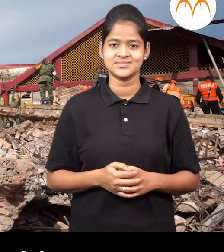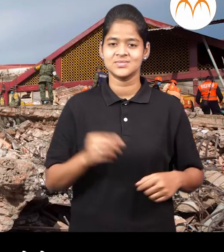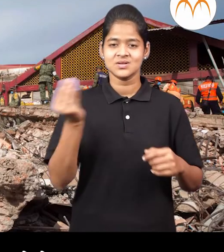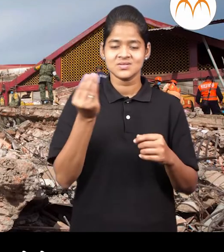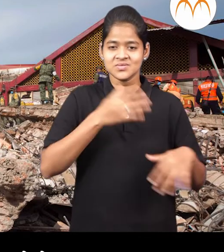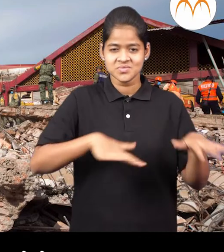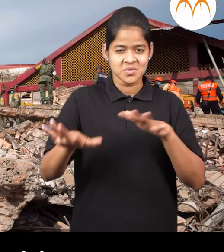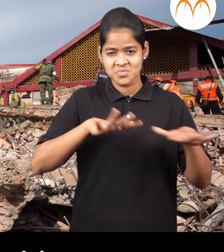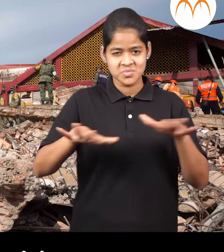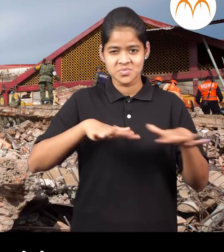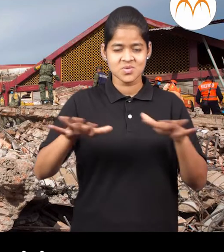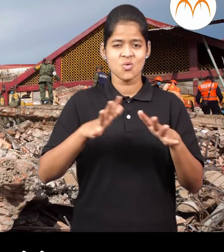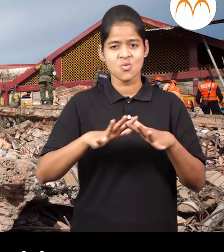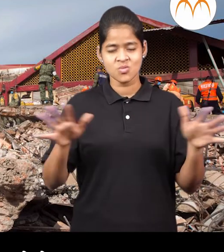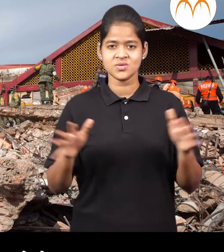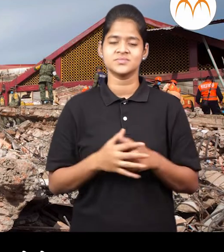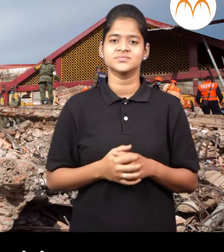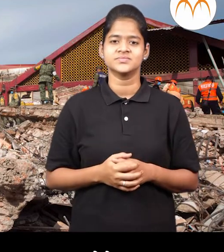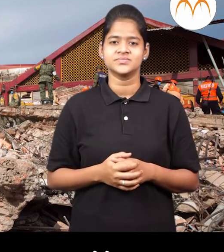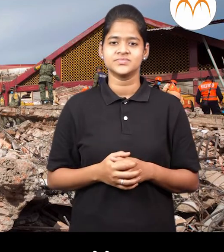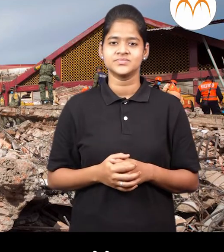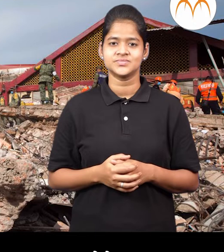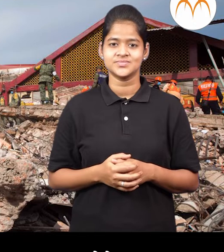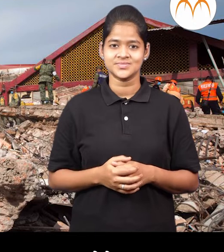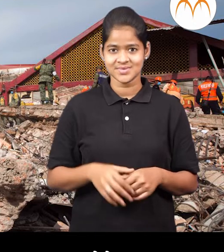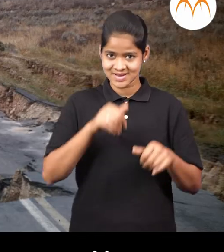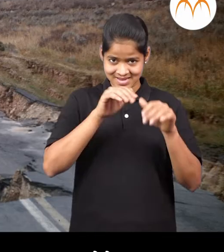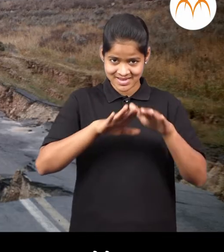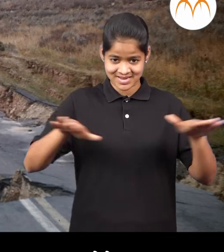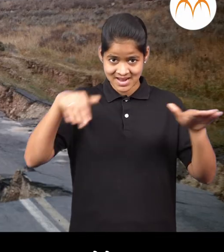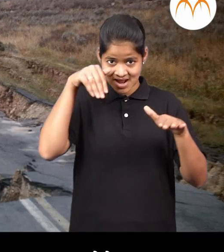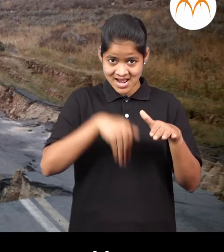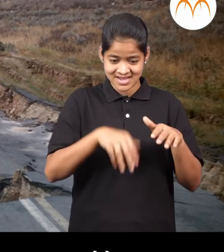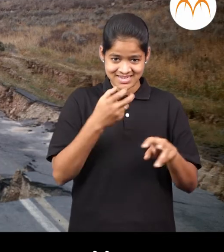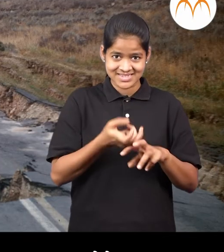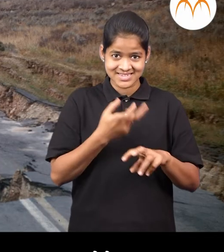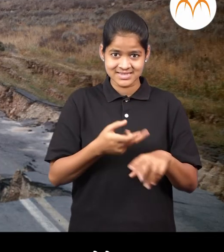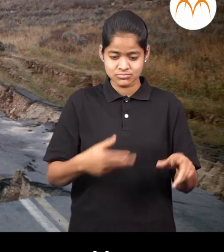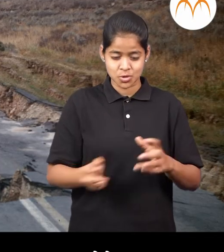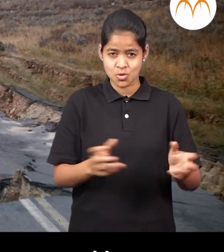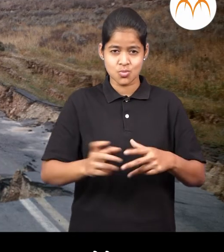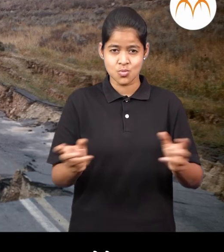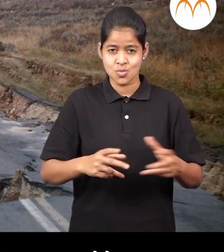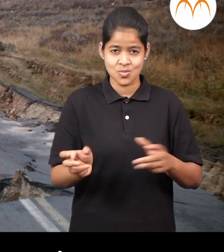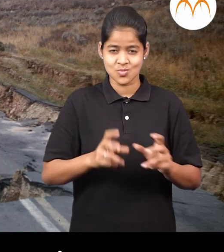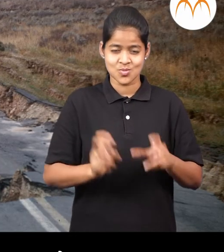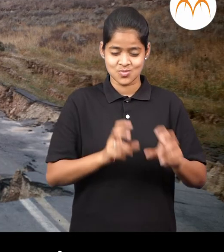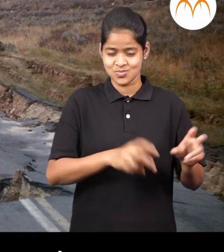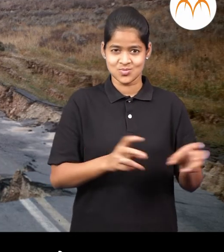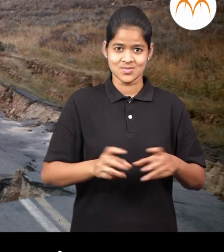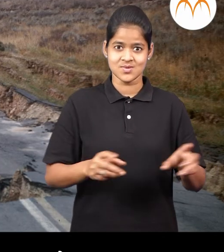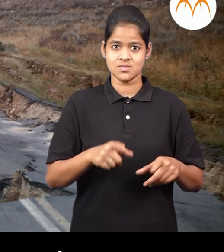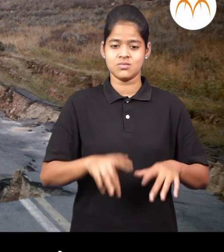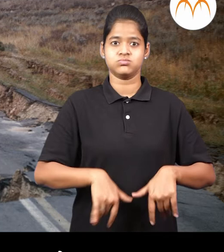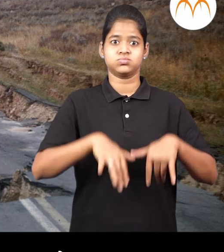काही वेला मोठा भुकमप होतो जमीनी खाली खड़कान मधे मोठी हलचाल होते त्या मोले